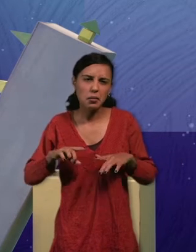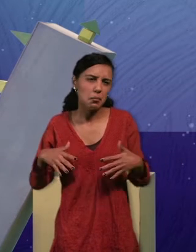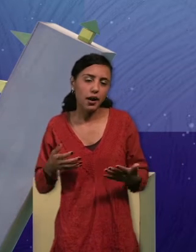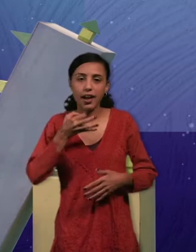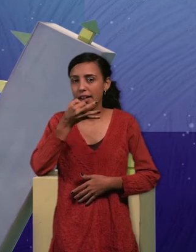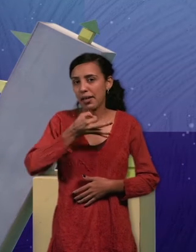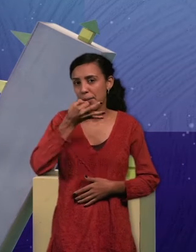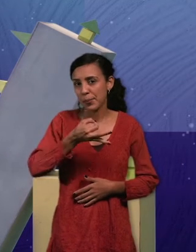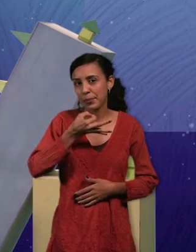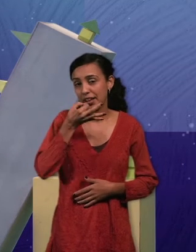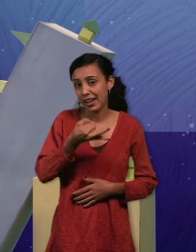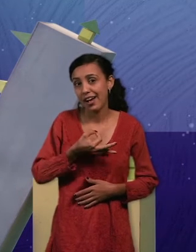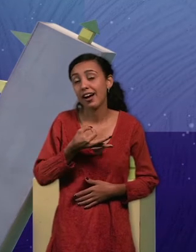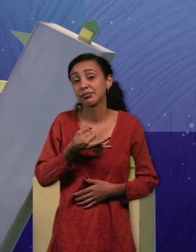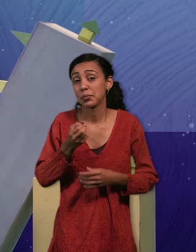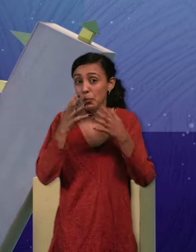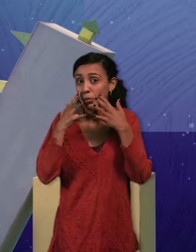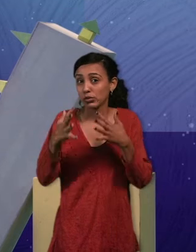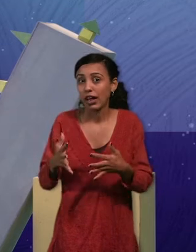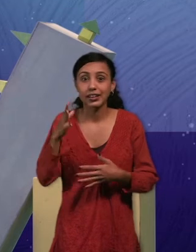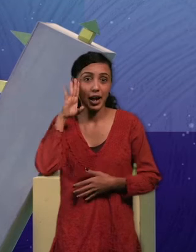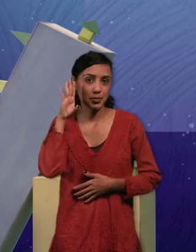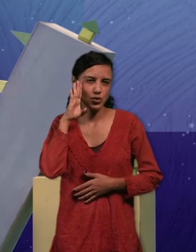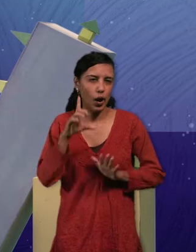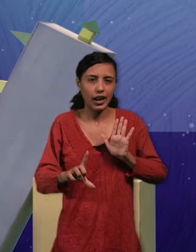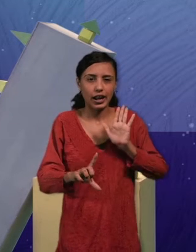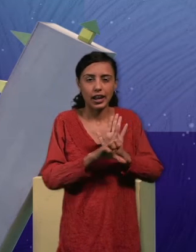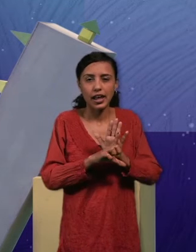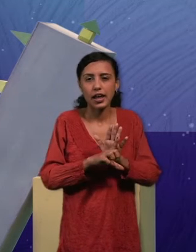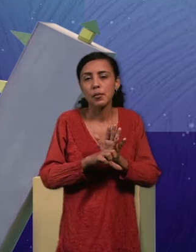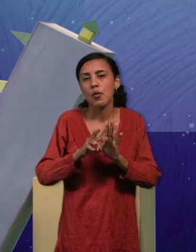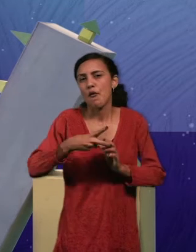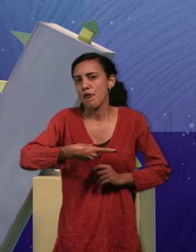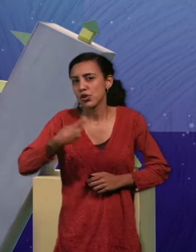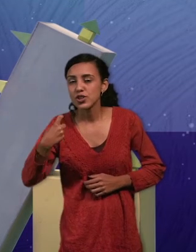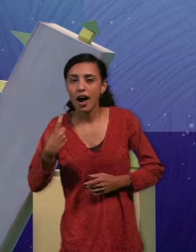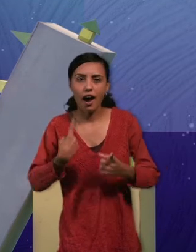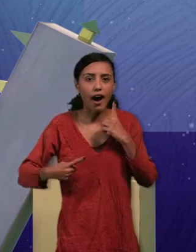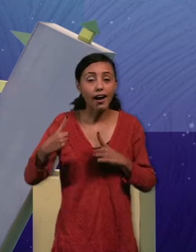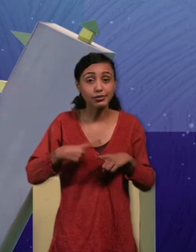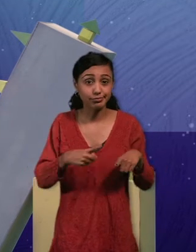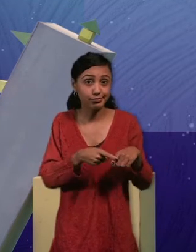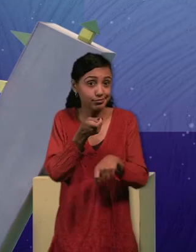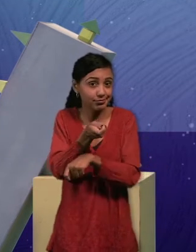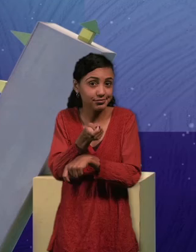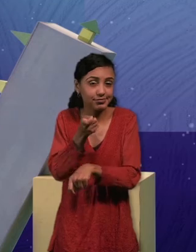reglas de oro de la animación, cómo funciona la velocidad y muchos trucos más que harán que tu animación quede